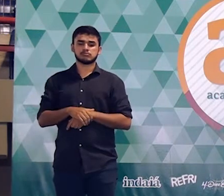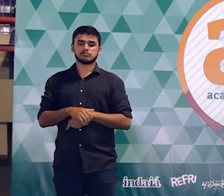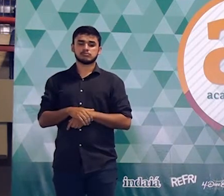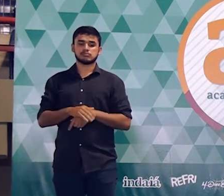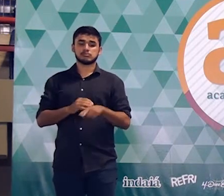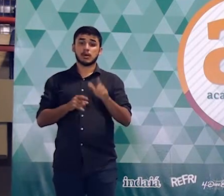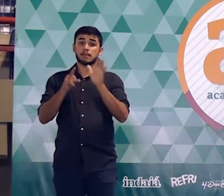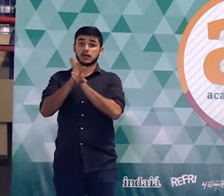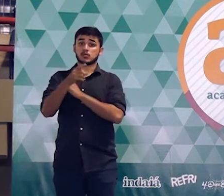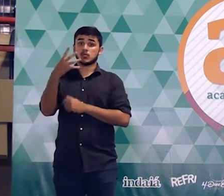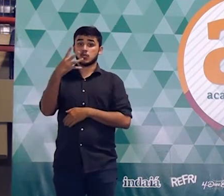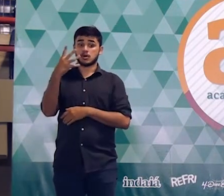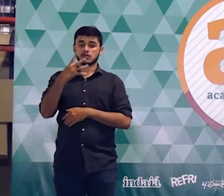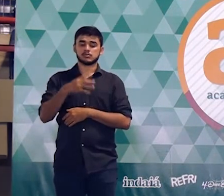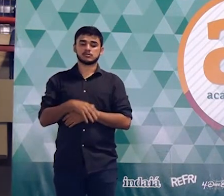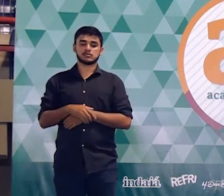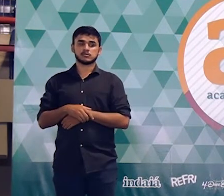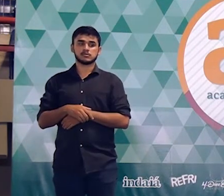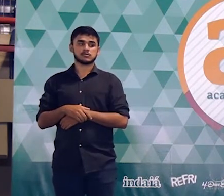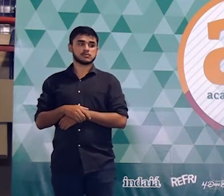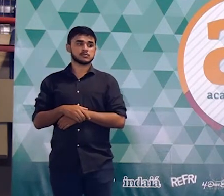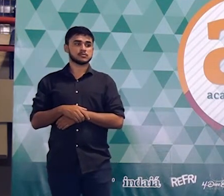Questão 4. Teoricamente.